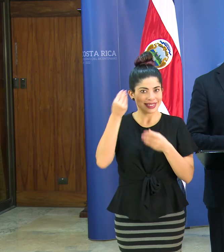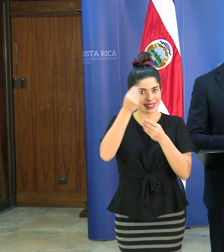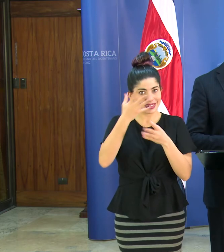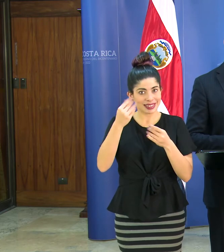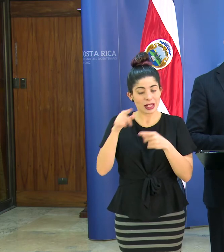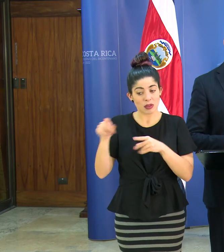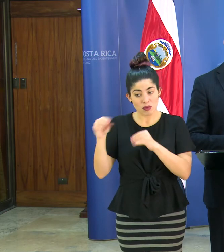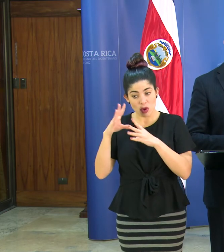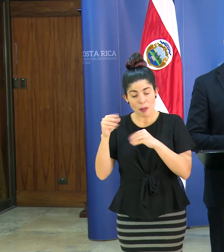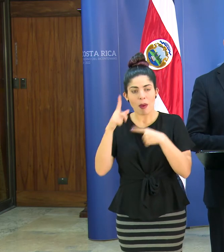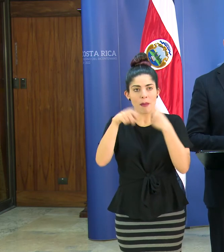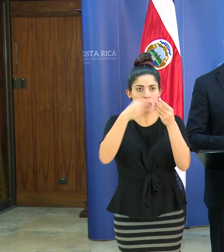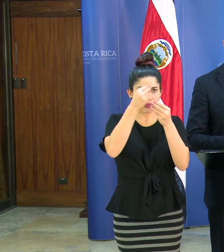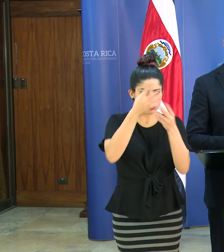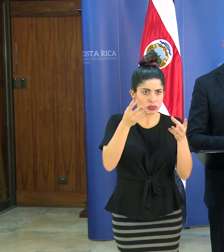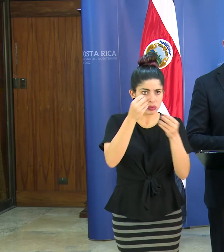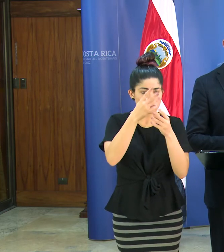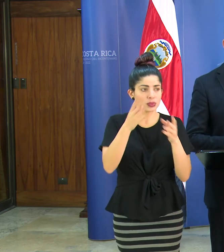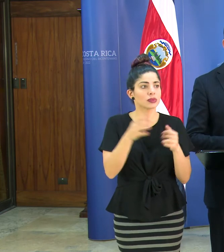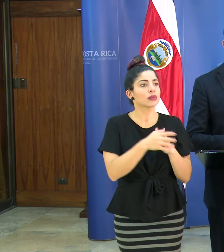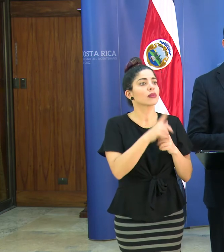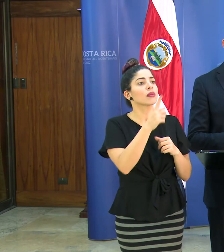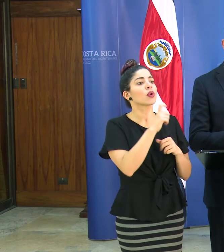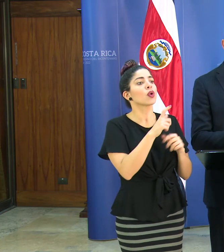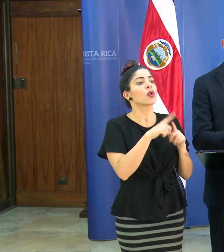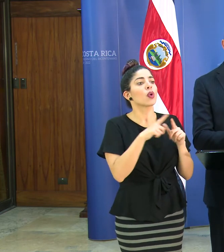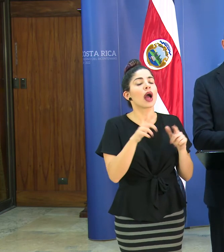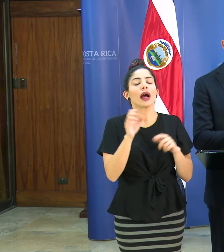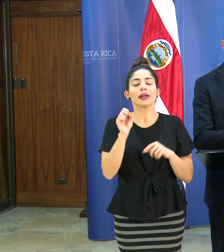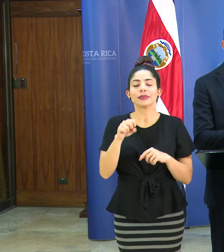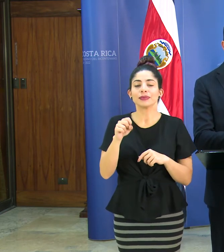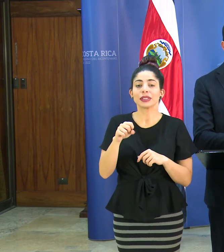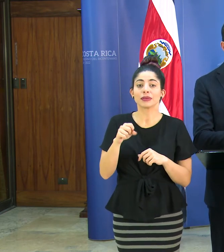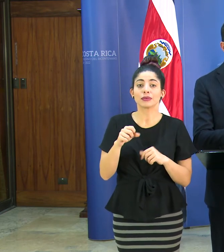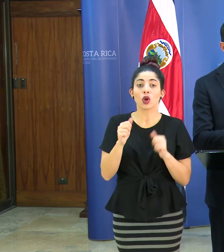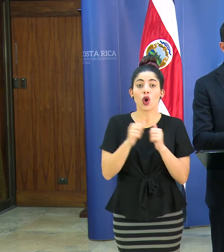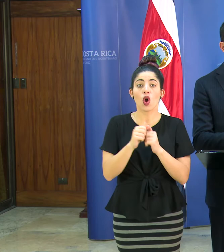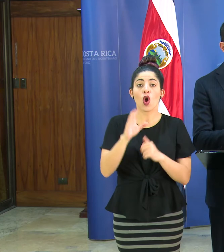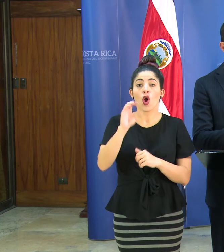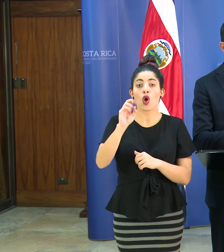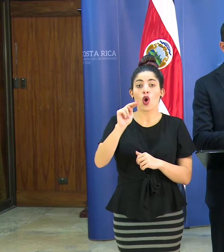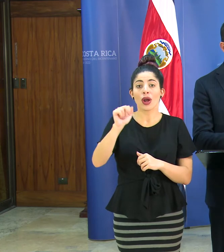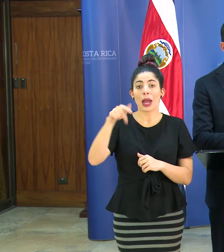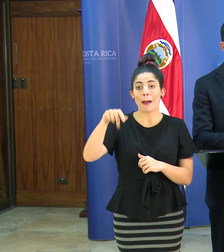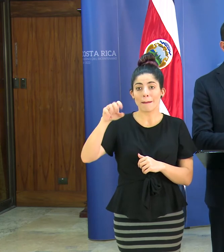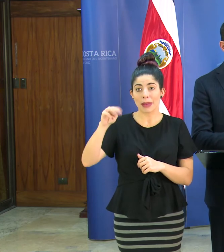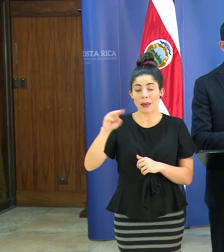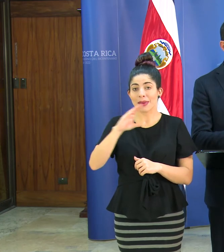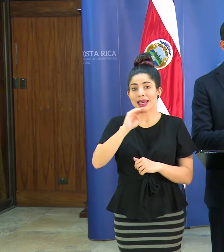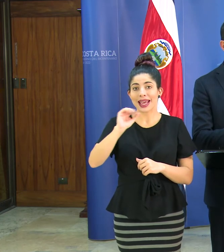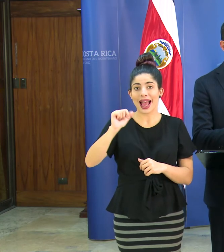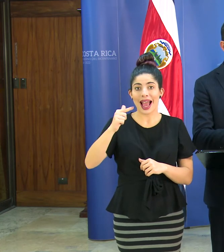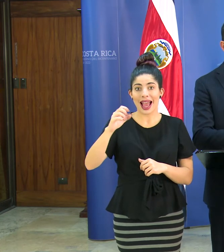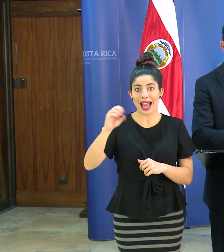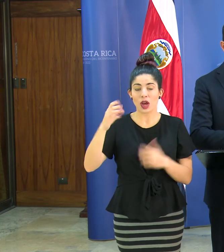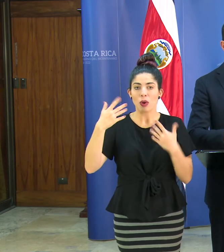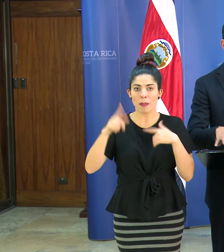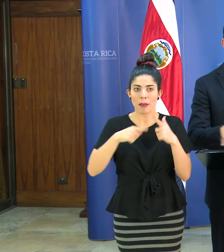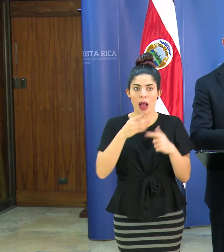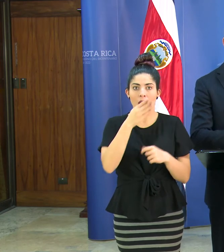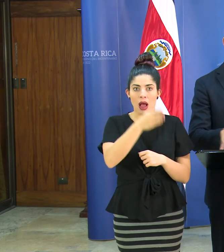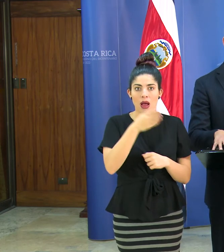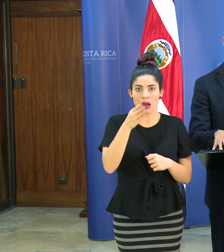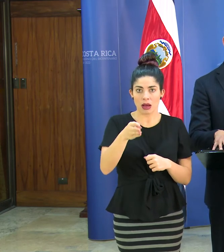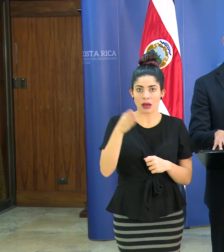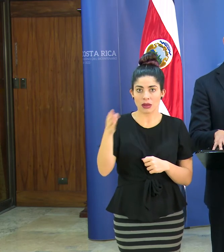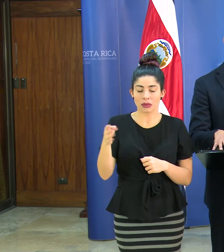en los últimos días y no sé qué otra ah sí ya con el Conapan y Conajeco nos vamos a acercar ya habíamos hecho de todos modos los